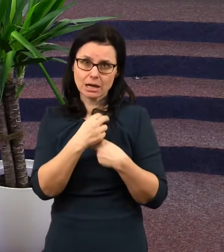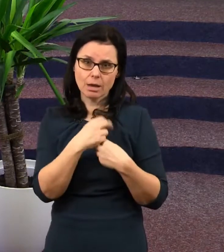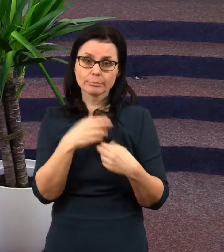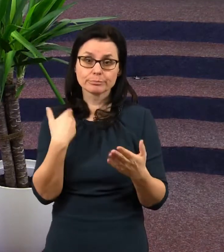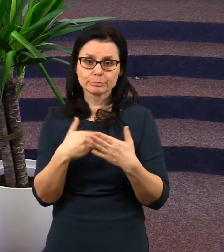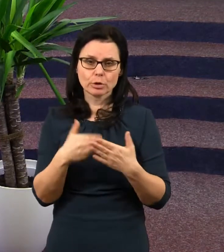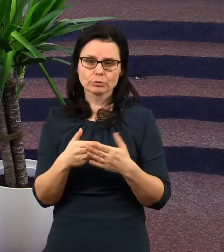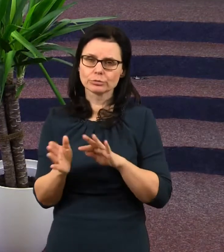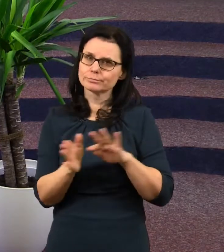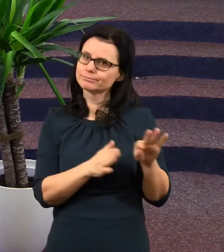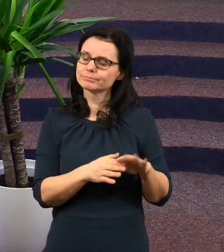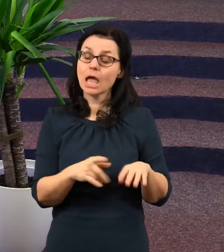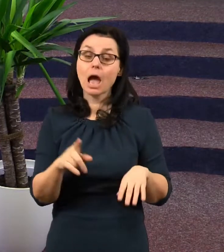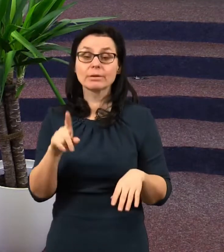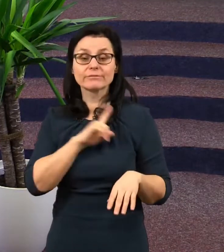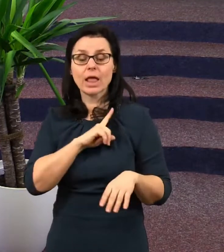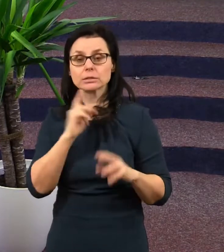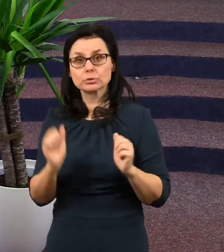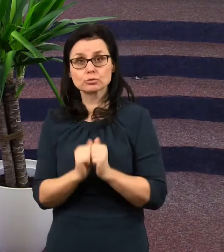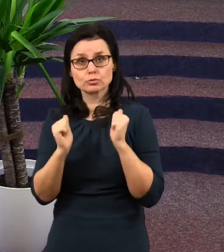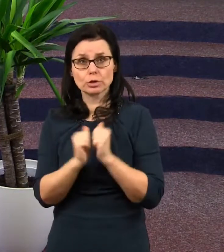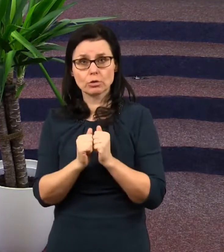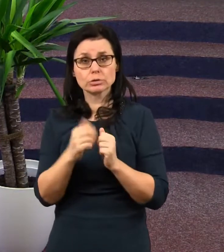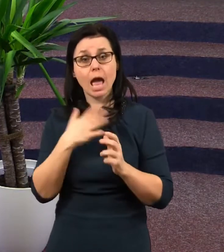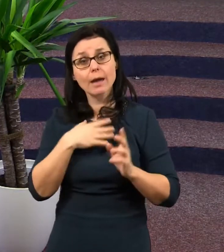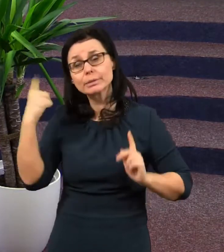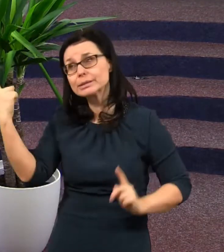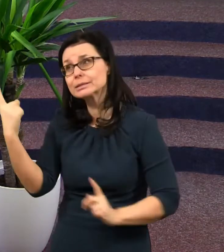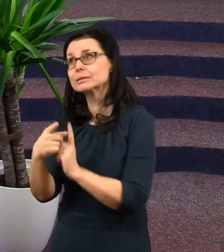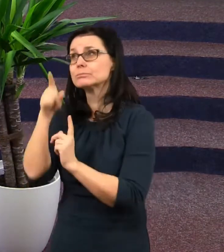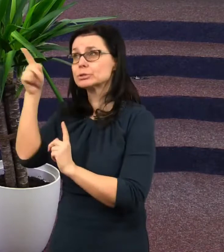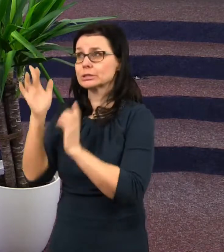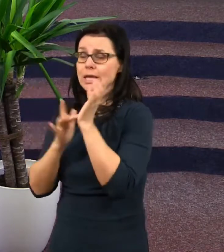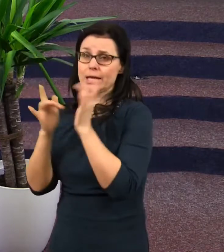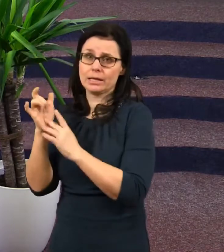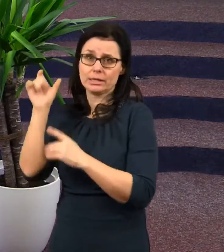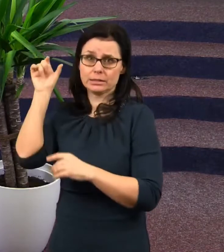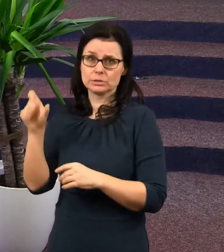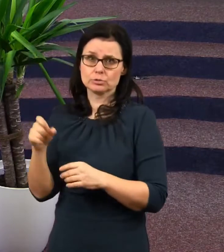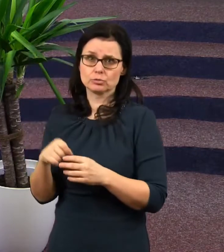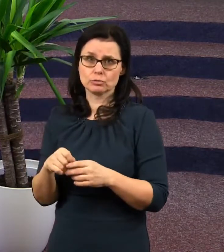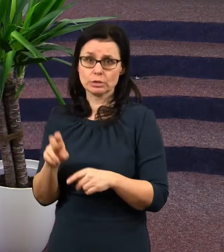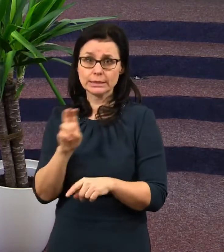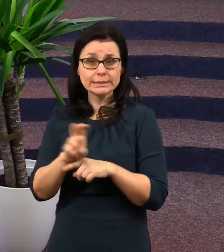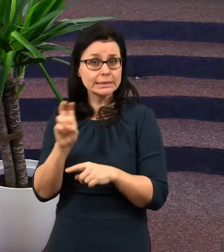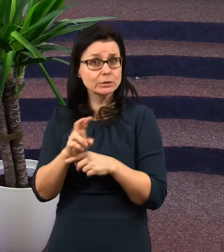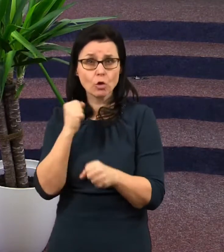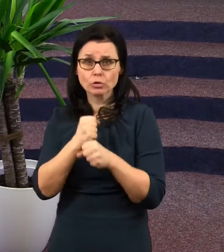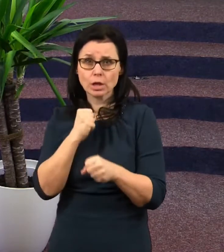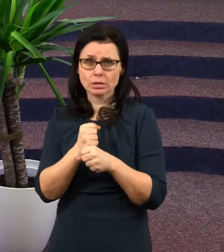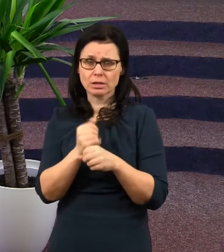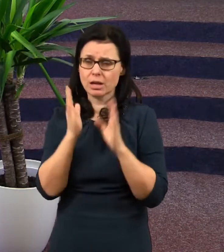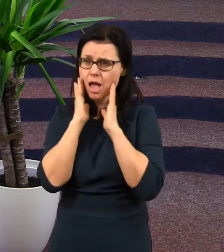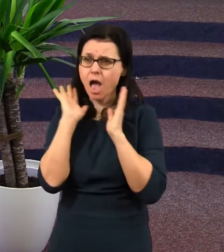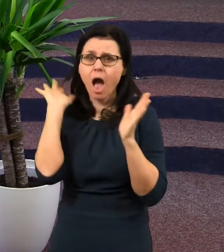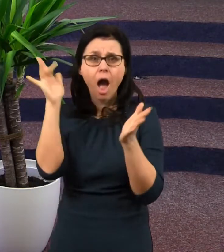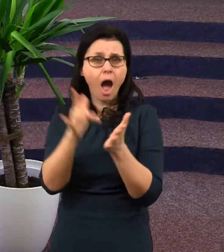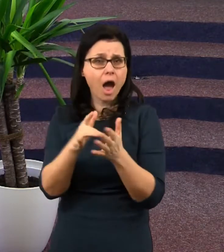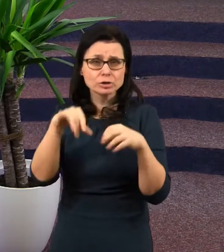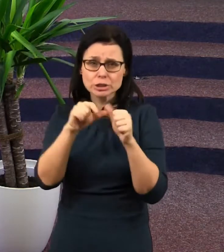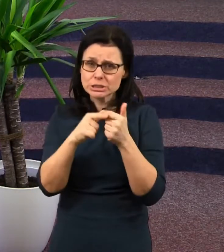Opravdu, to, co potřebujeme, přijít ke Kristu. Nikdo z nás se nedopustil takových hříchů, které by